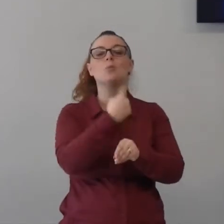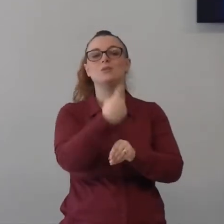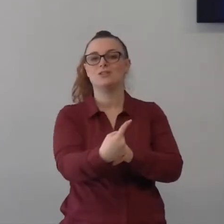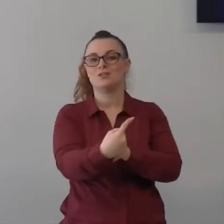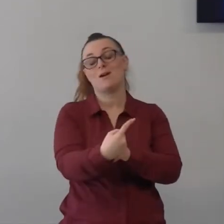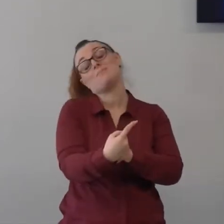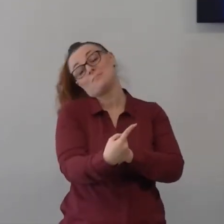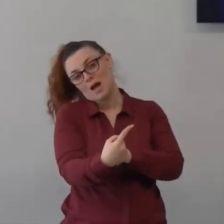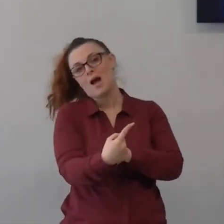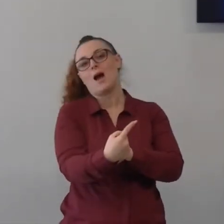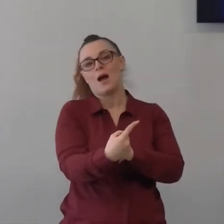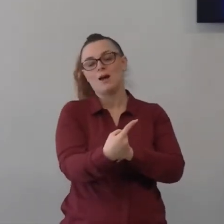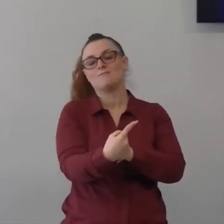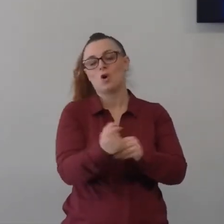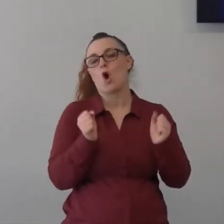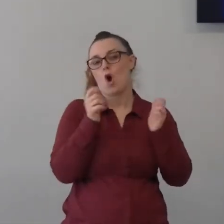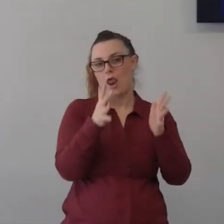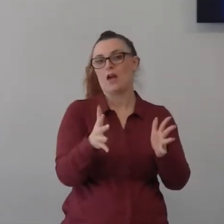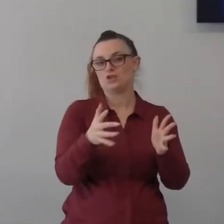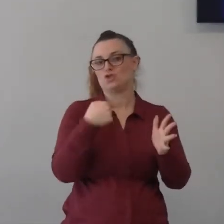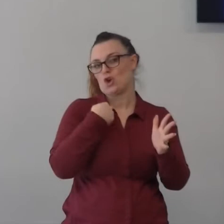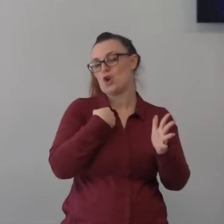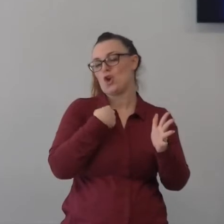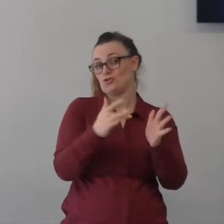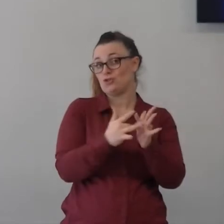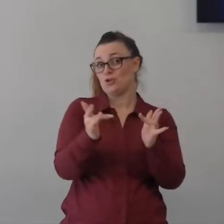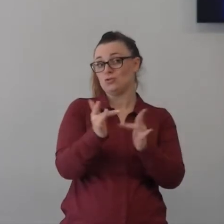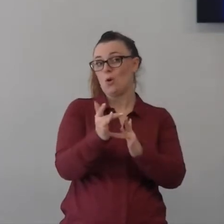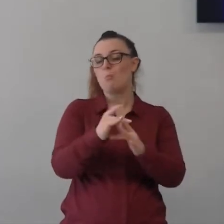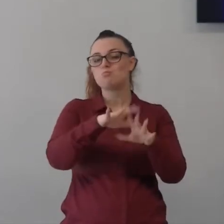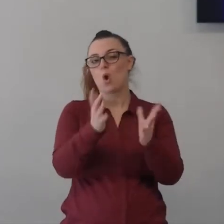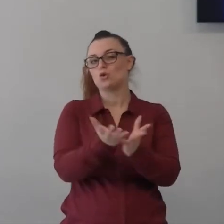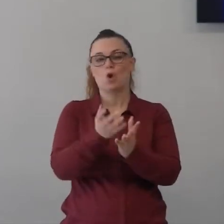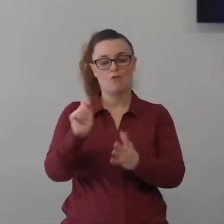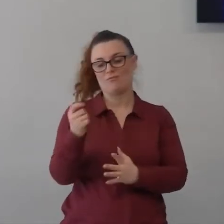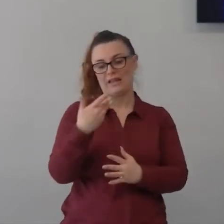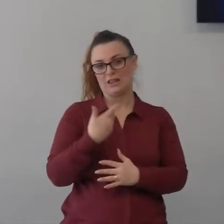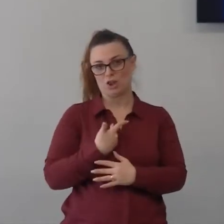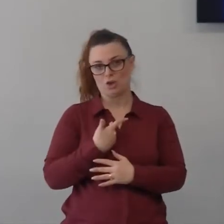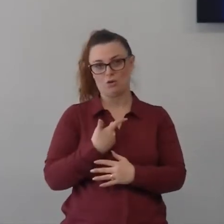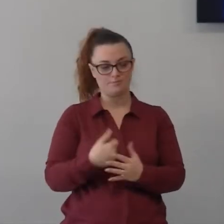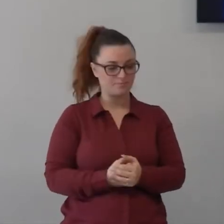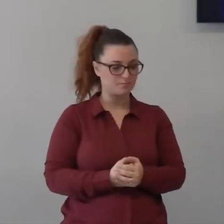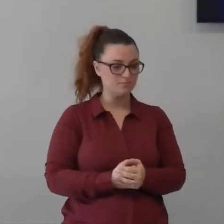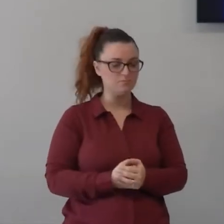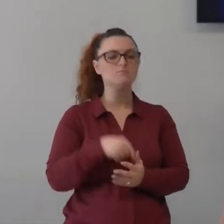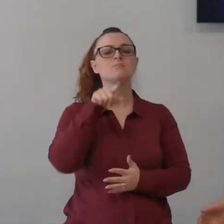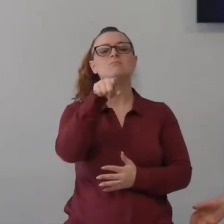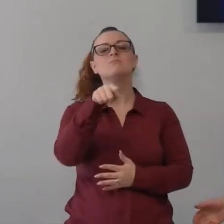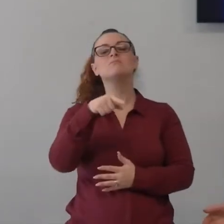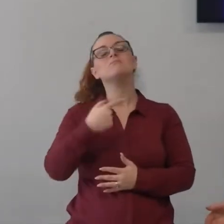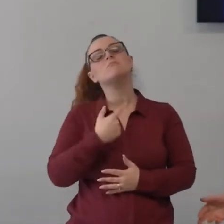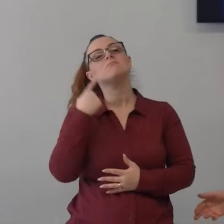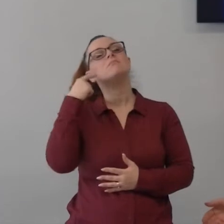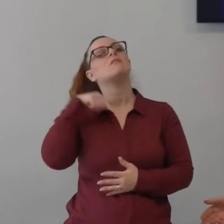ti sei mai sentito solo ti sei mai sentita sola davanti a un problema di lavoro che hai detto